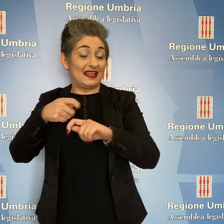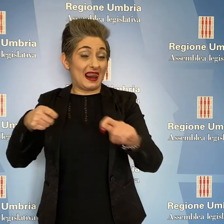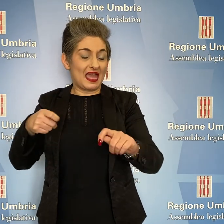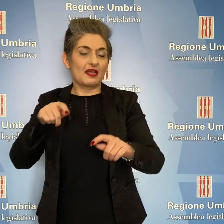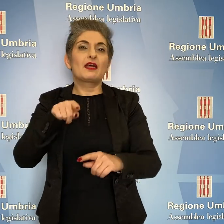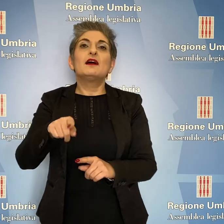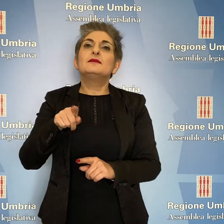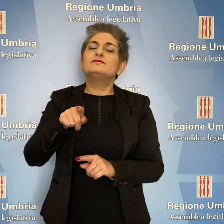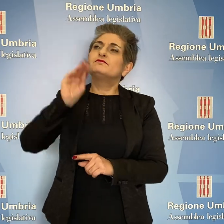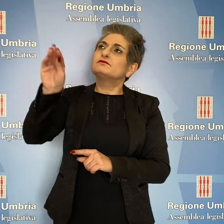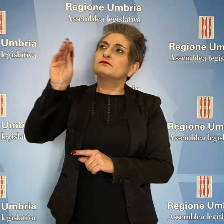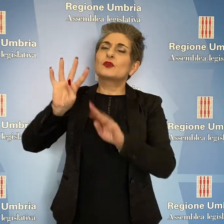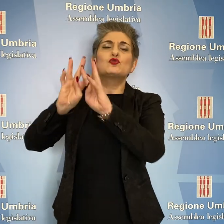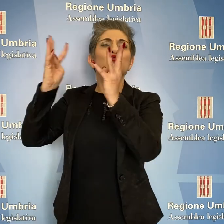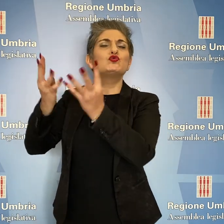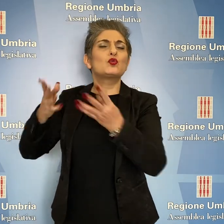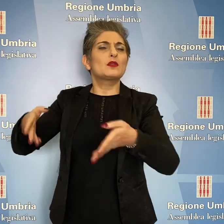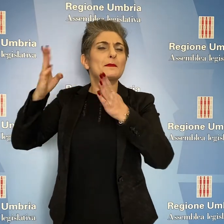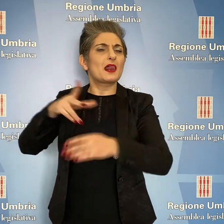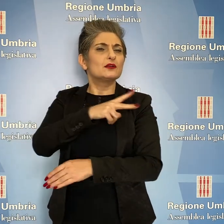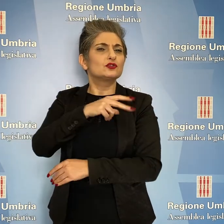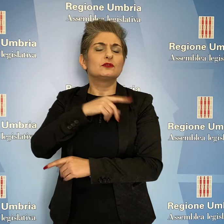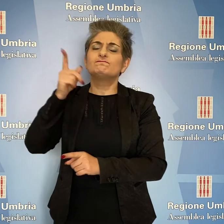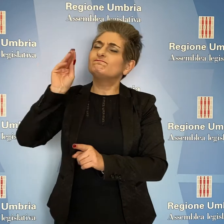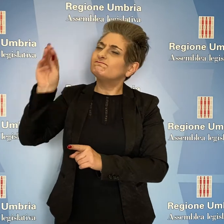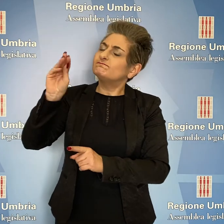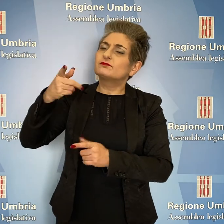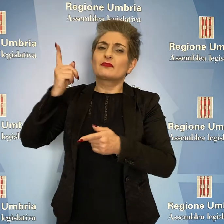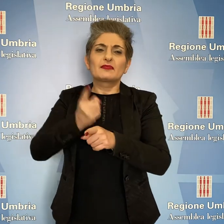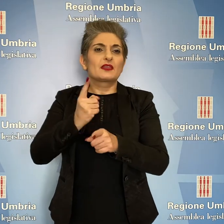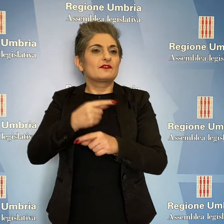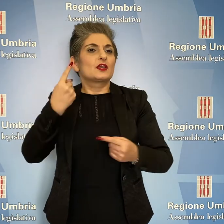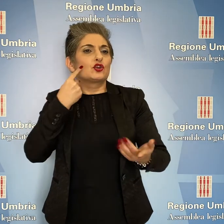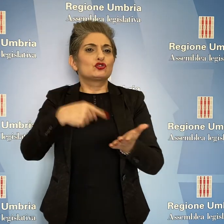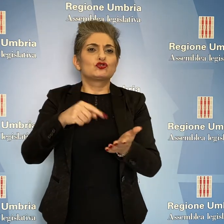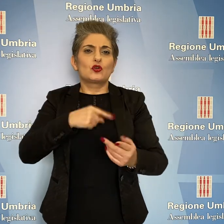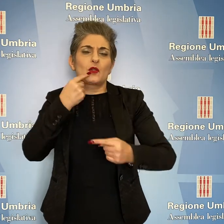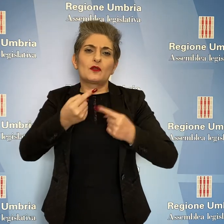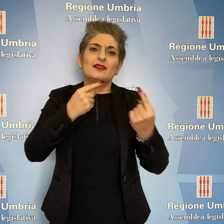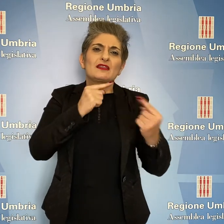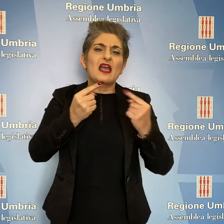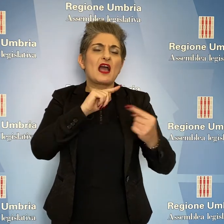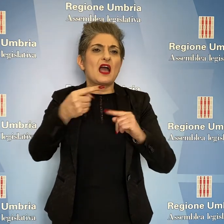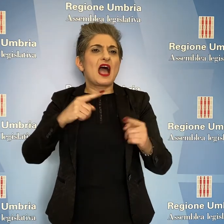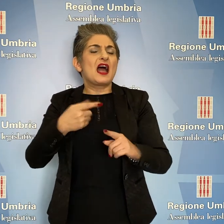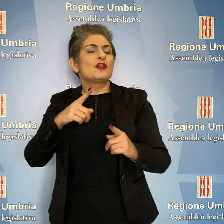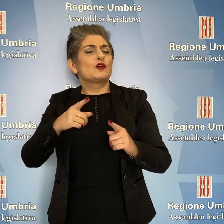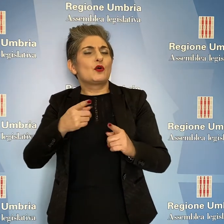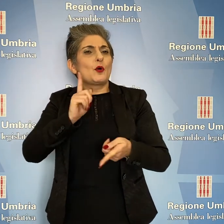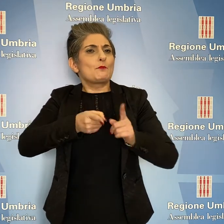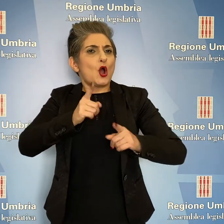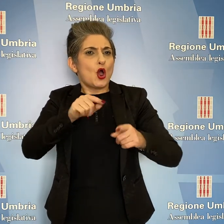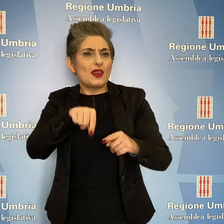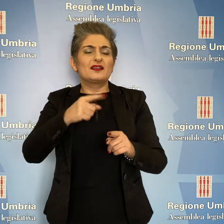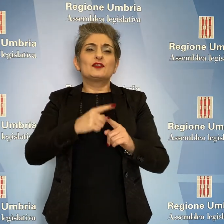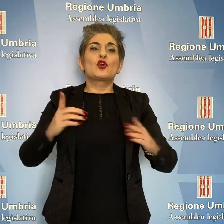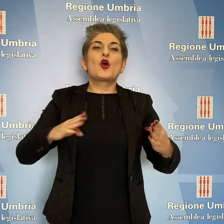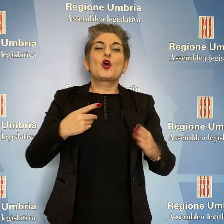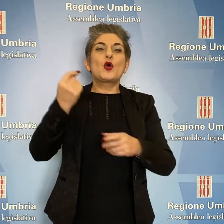che impegna la giunta di Palazzo Donini a riprendere un percorso di dialogo politico con tutti i vertici istituzionali nazionali, al fine di